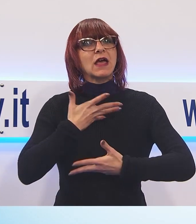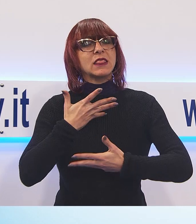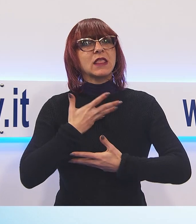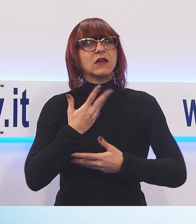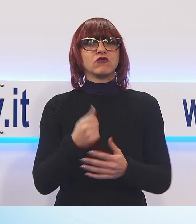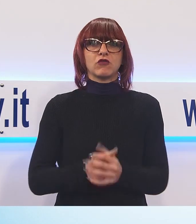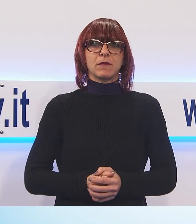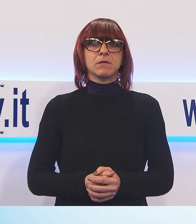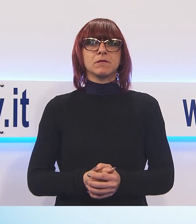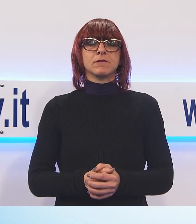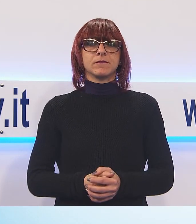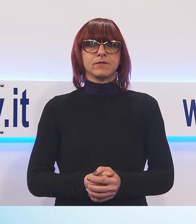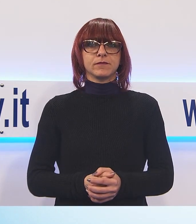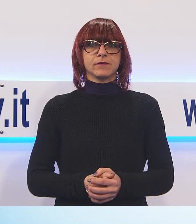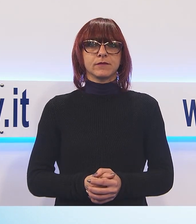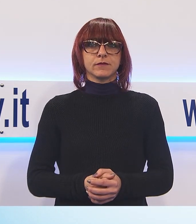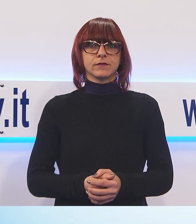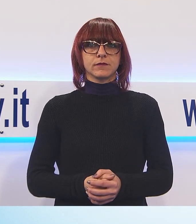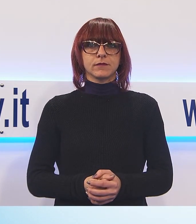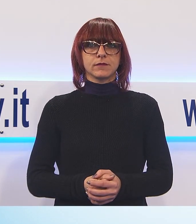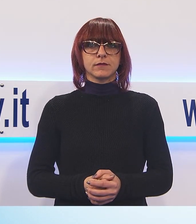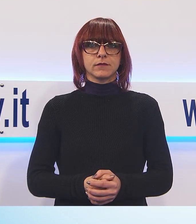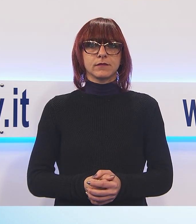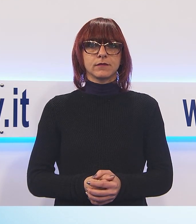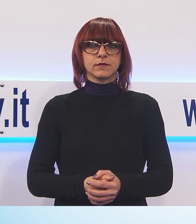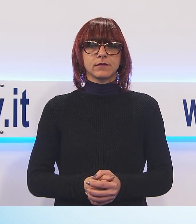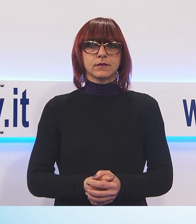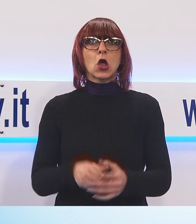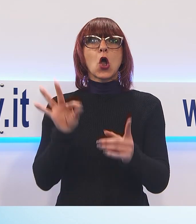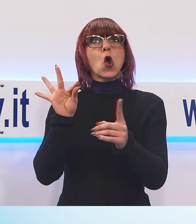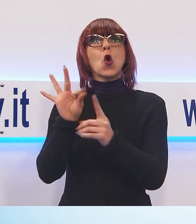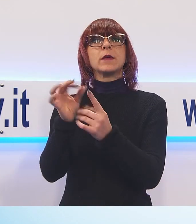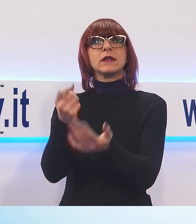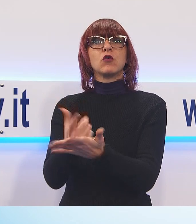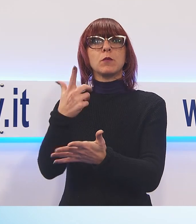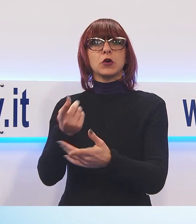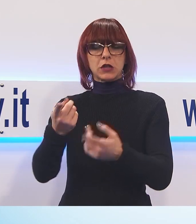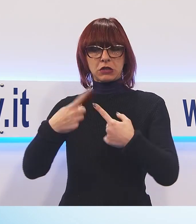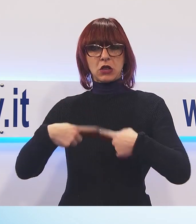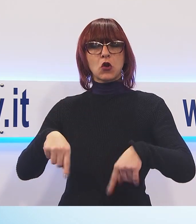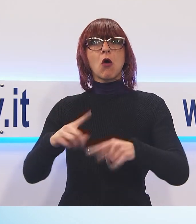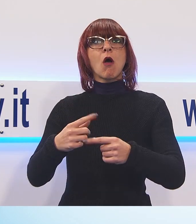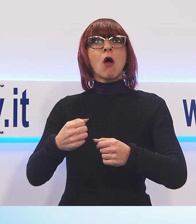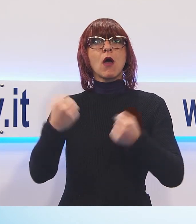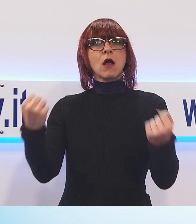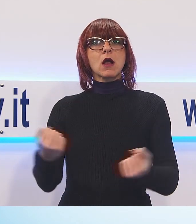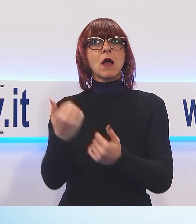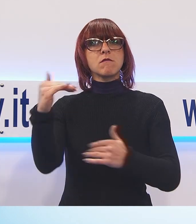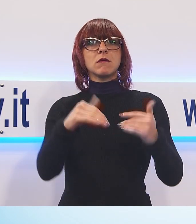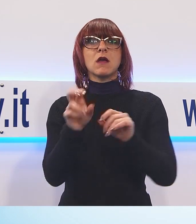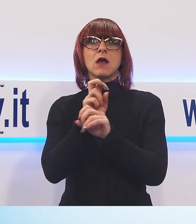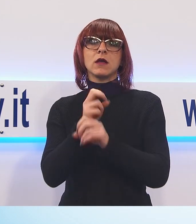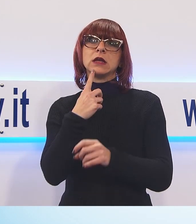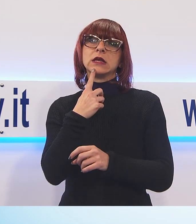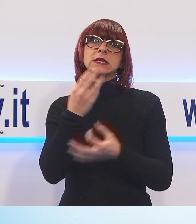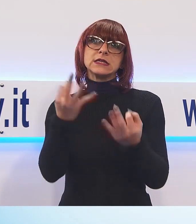traguardo importante, questa è un'opera che abbiamo annunciato in campagna elettorale, abbiamo sostenuto da subito l'importanza di una